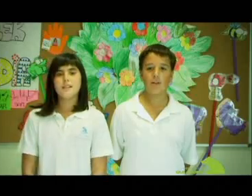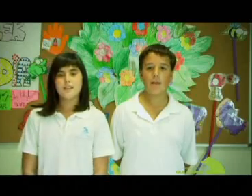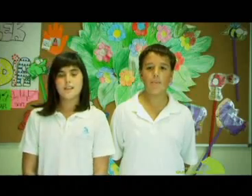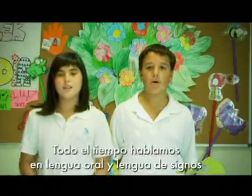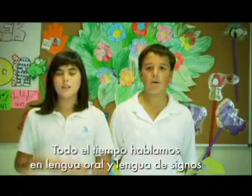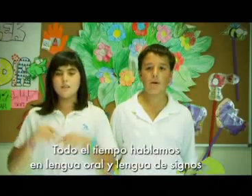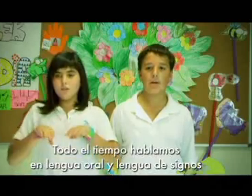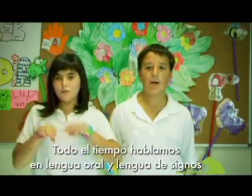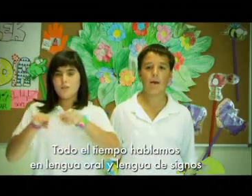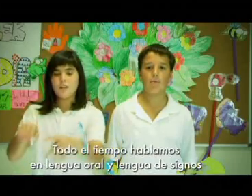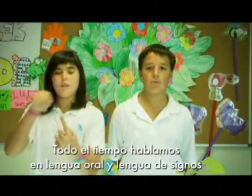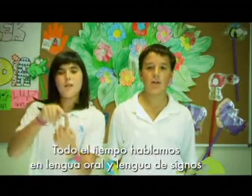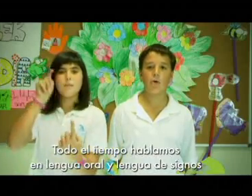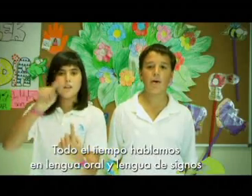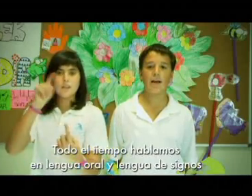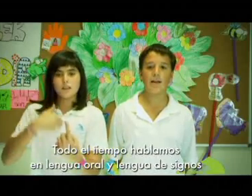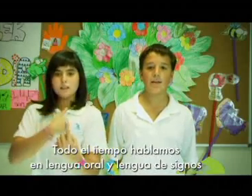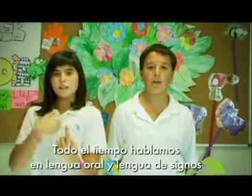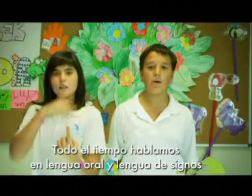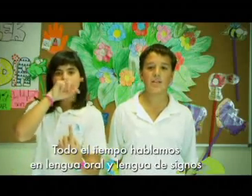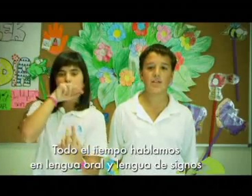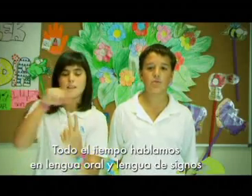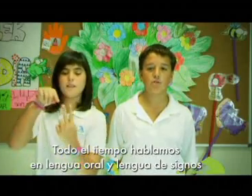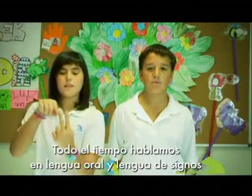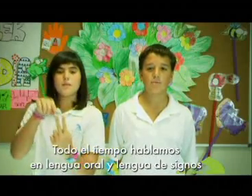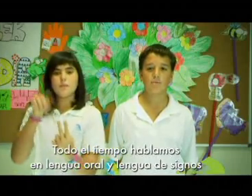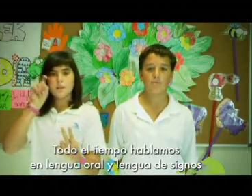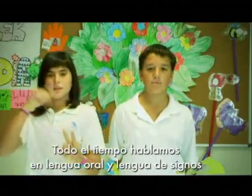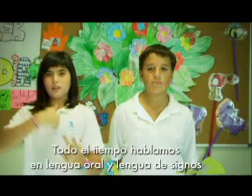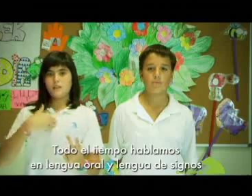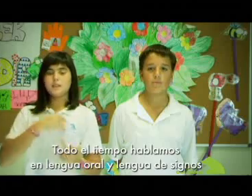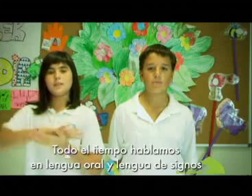Todo el tiempo hablamos en lengua oral y lengua de signos.